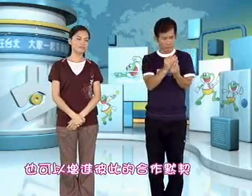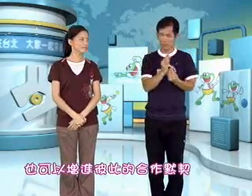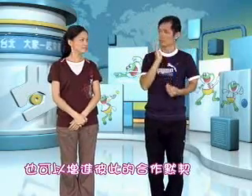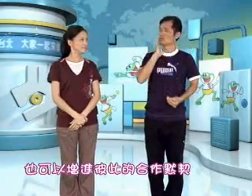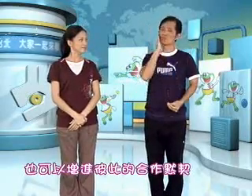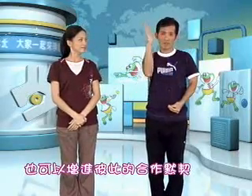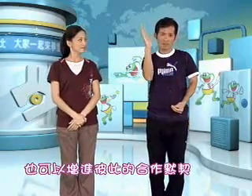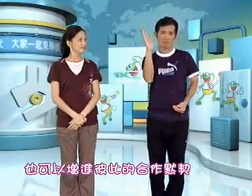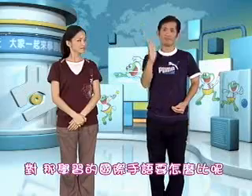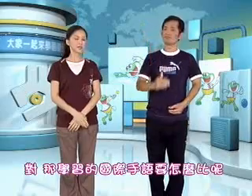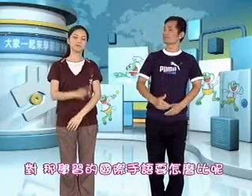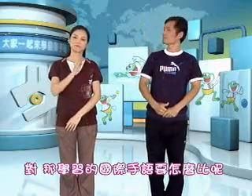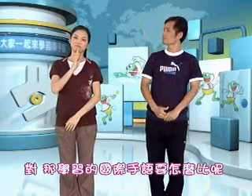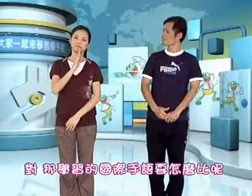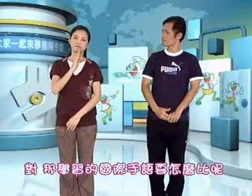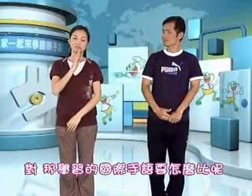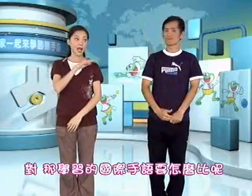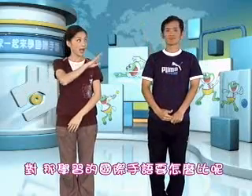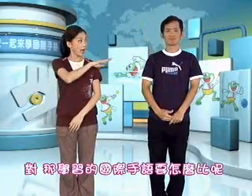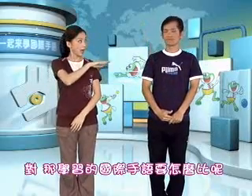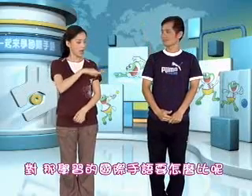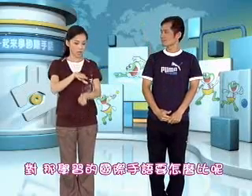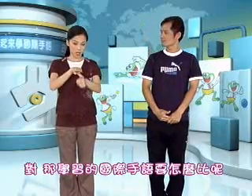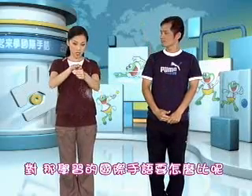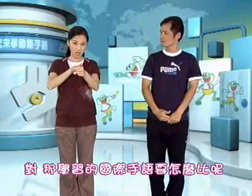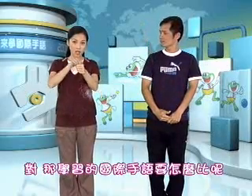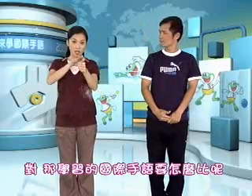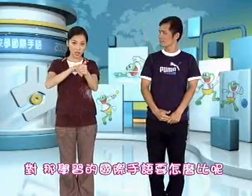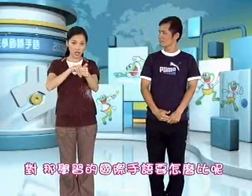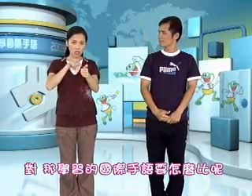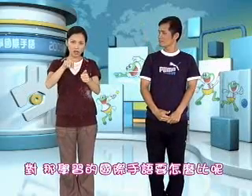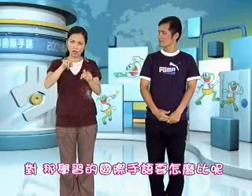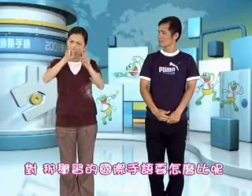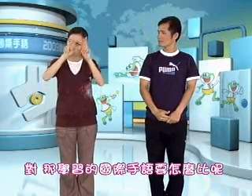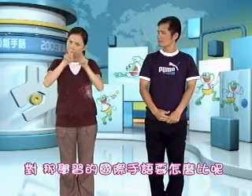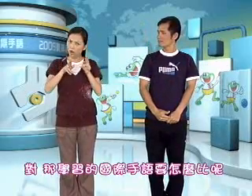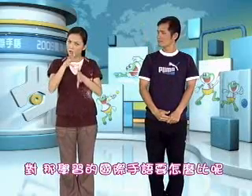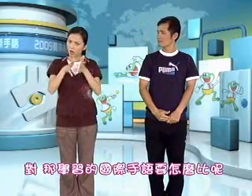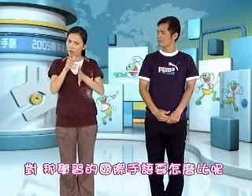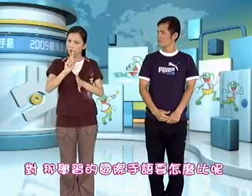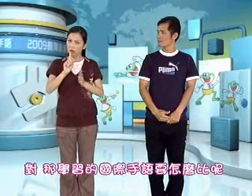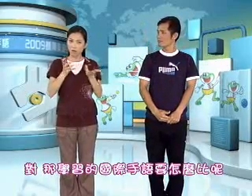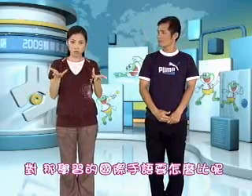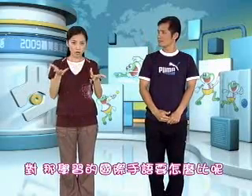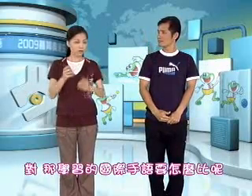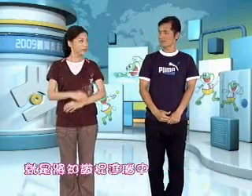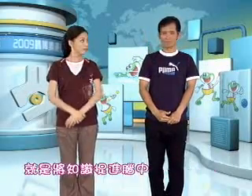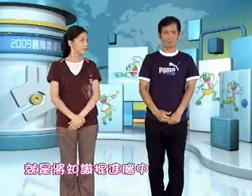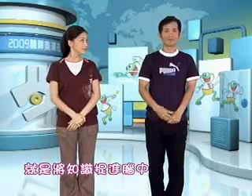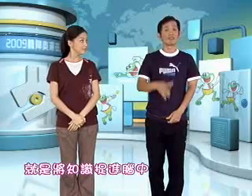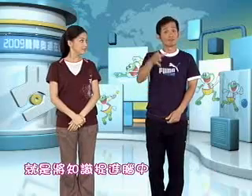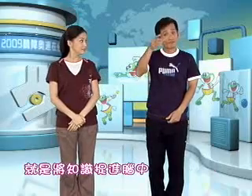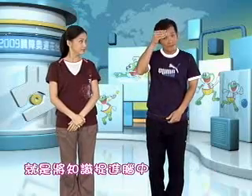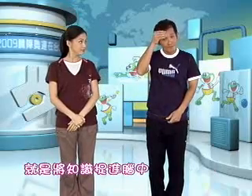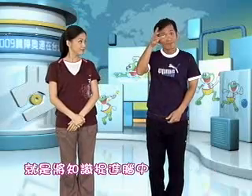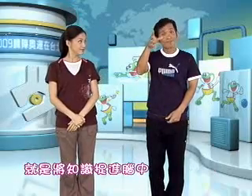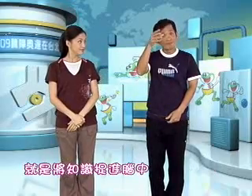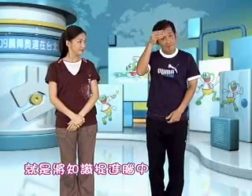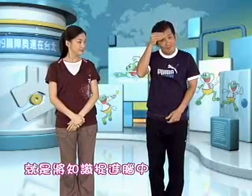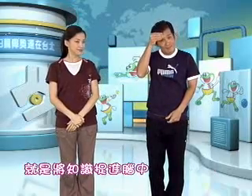默契对那学习的国际手语要怎么比呢哦就是将知识捉